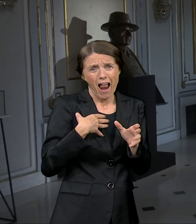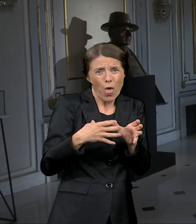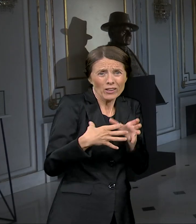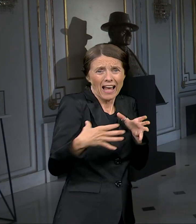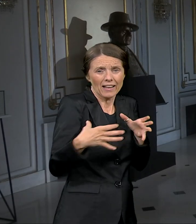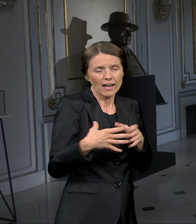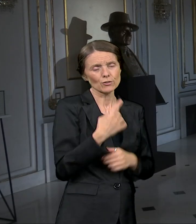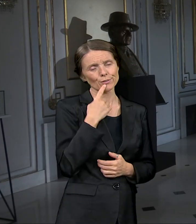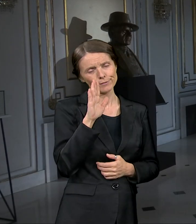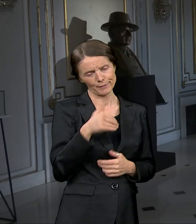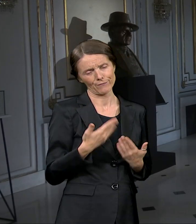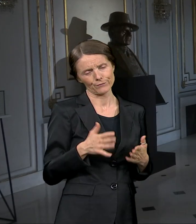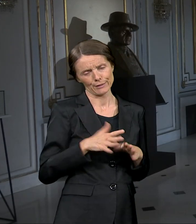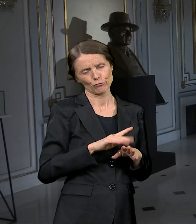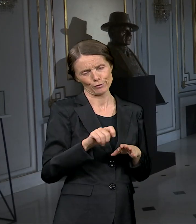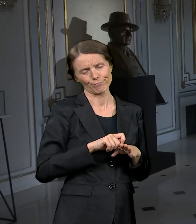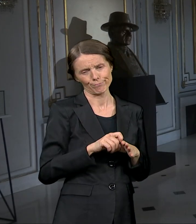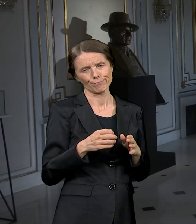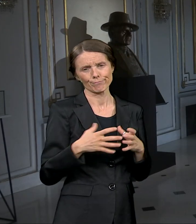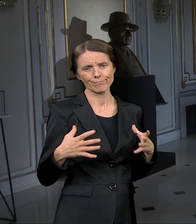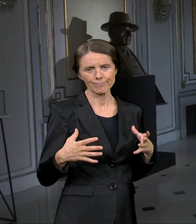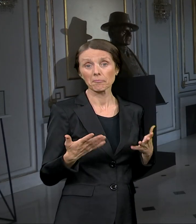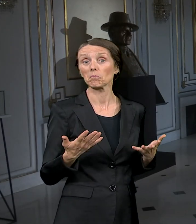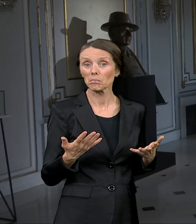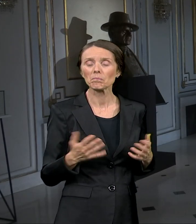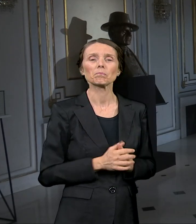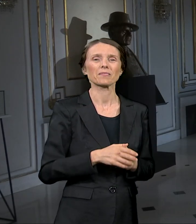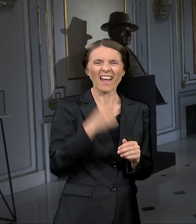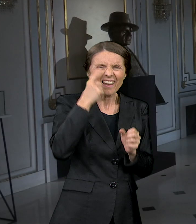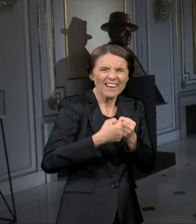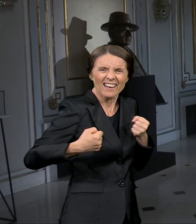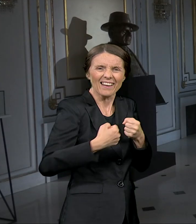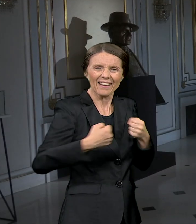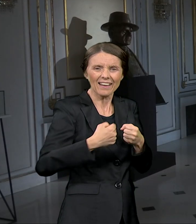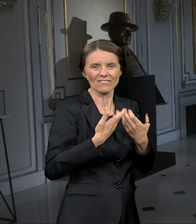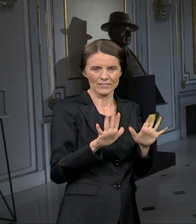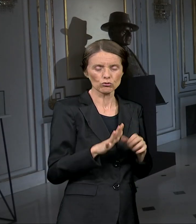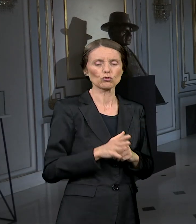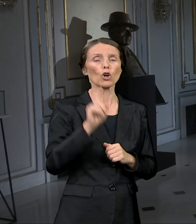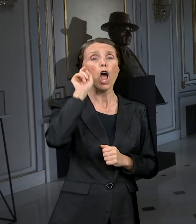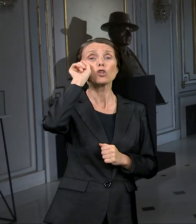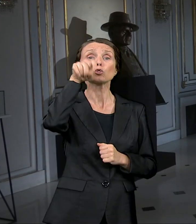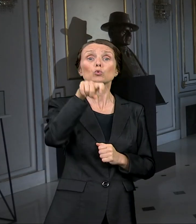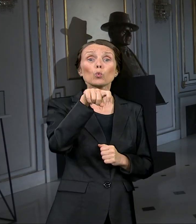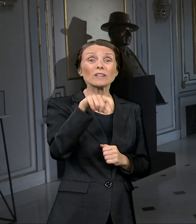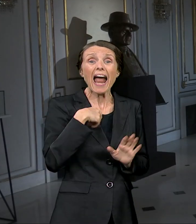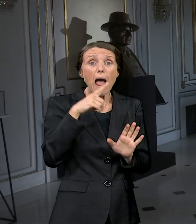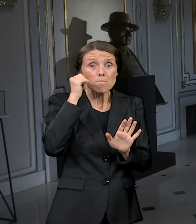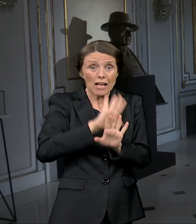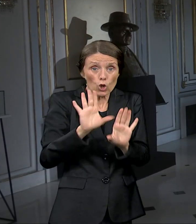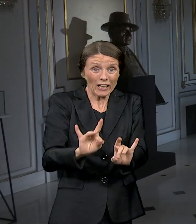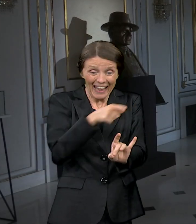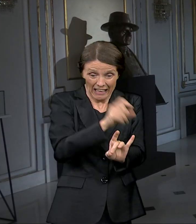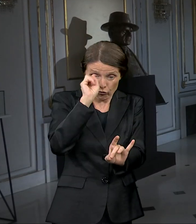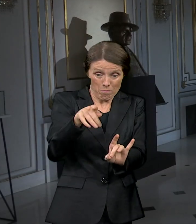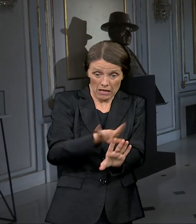Kažem, već je raširano. Čemu se radi? Sutra, ujutru, djuza oblače cipele, koje nisu dotaknute, i kaže, e,